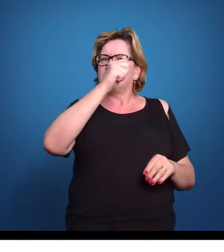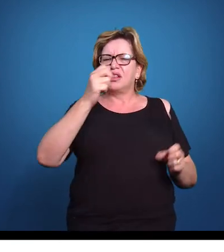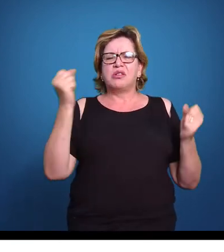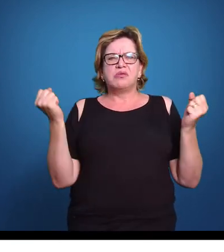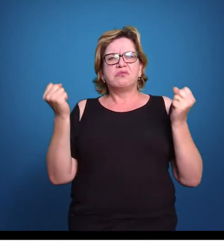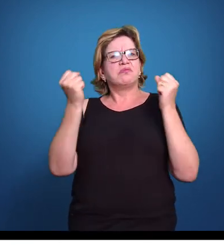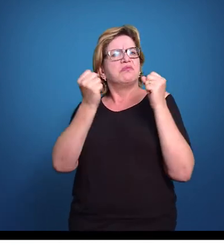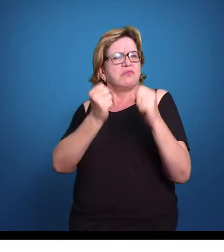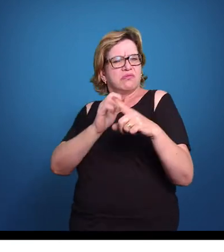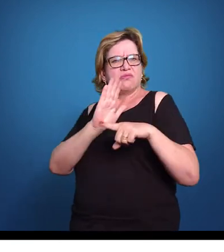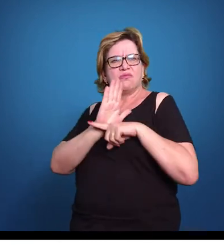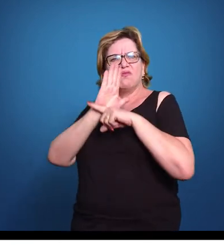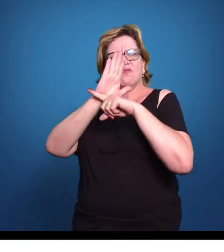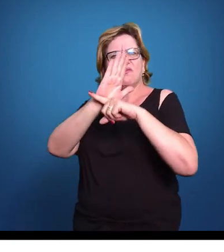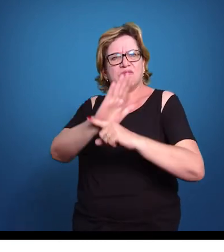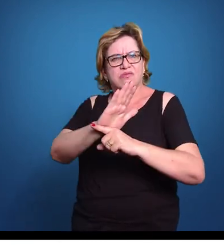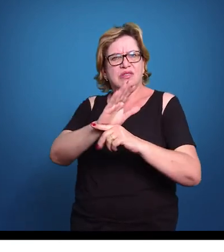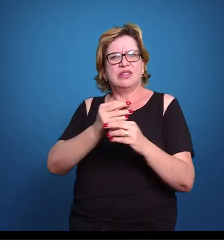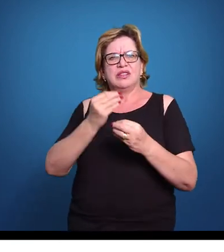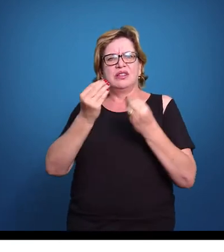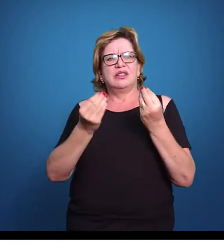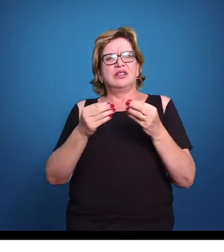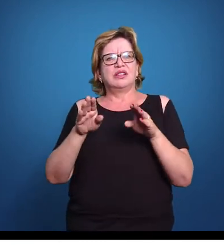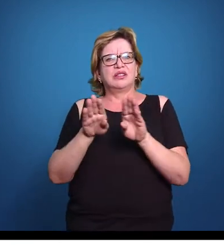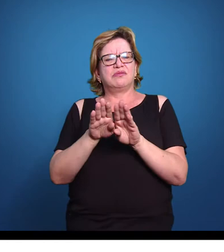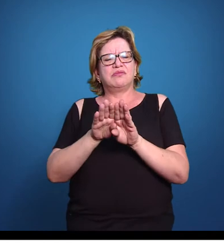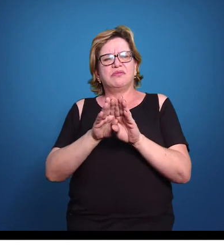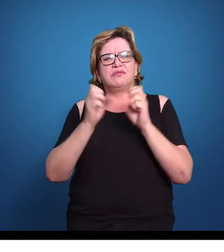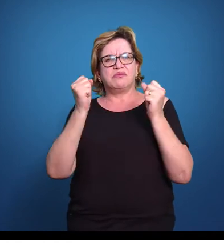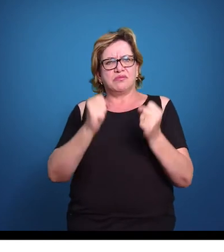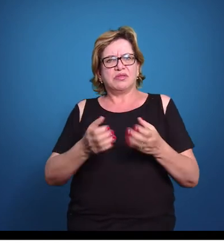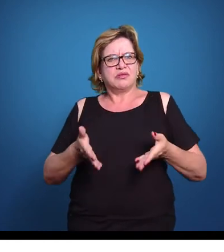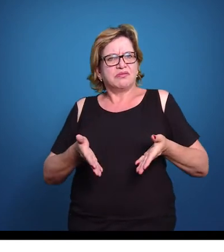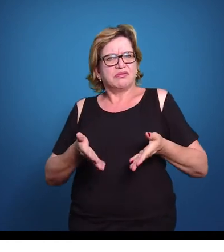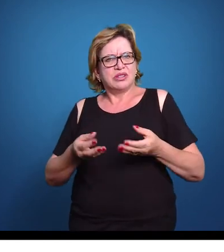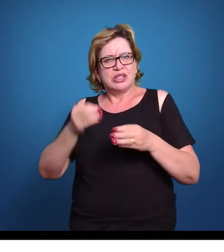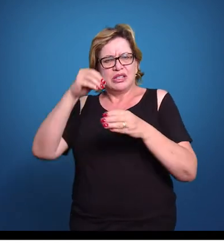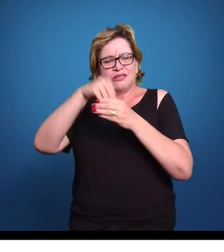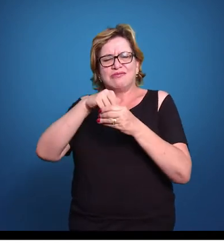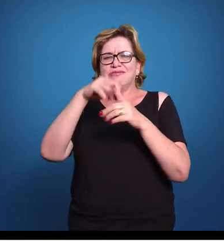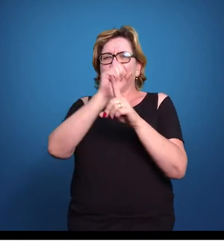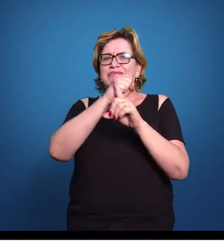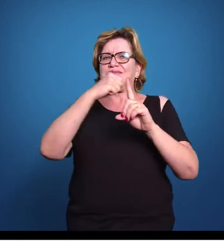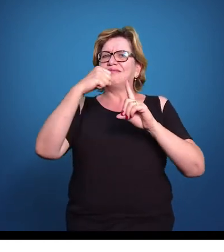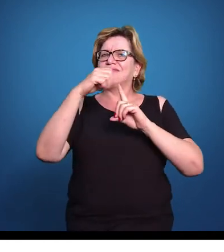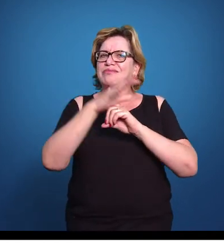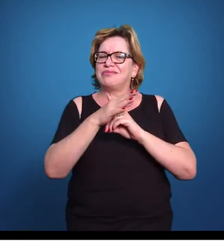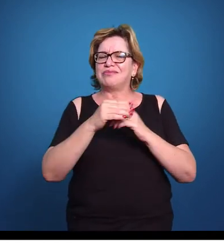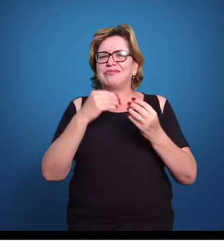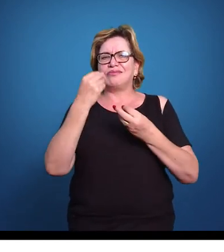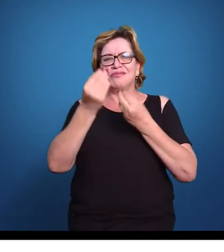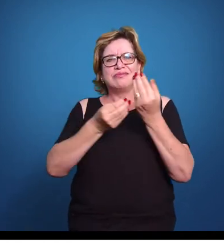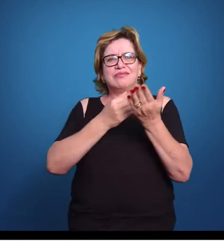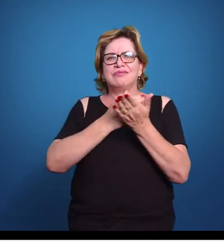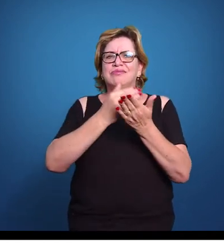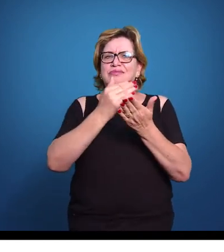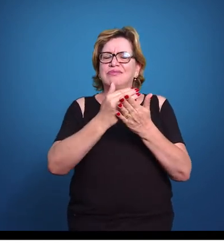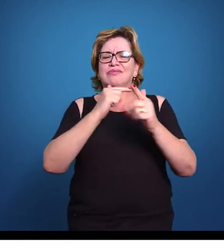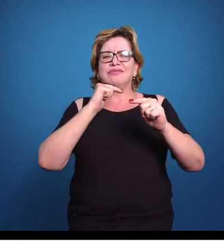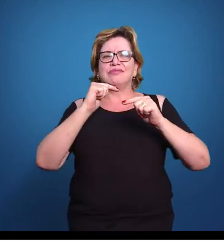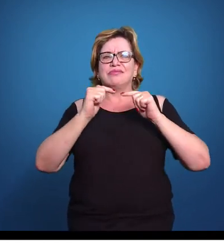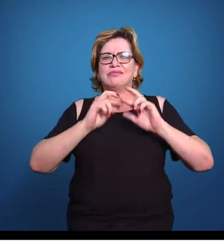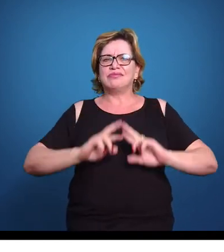inserido na sociedade e tomar iniciativas que